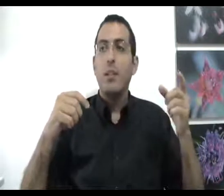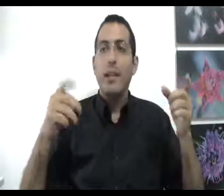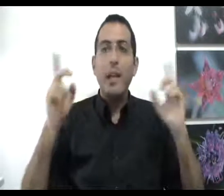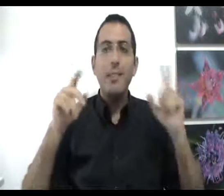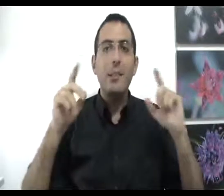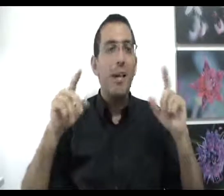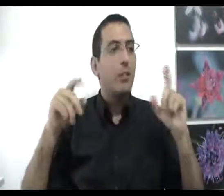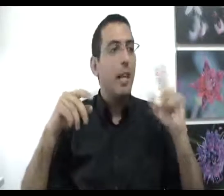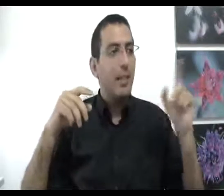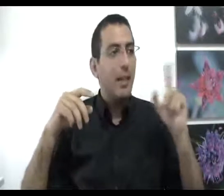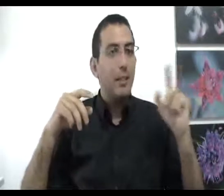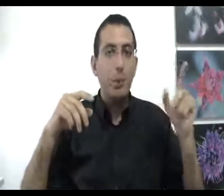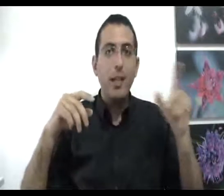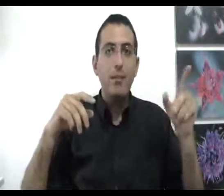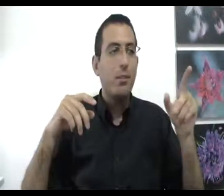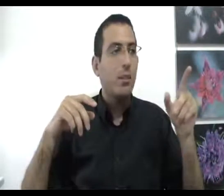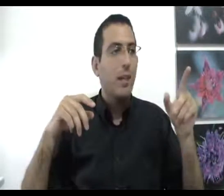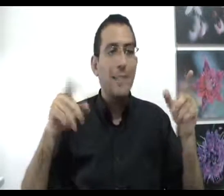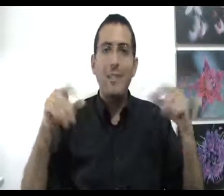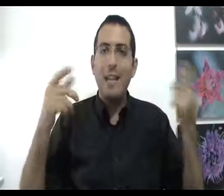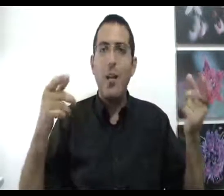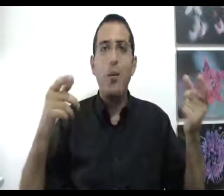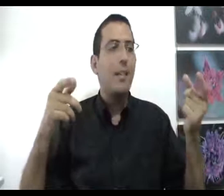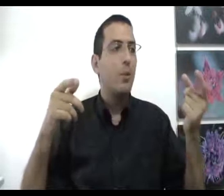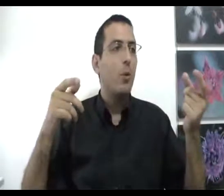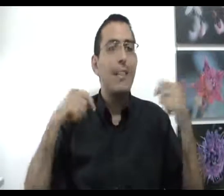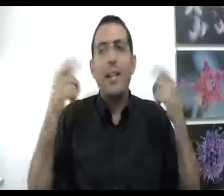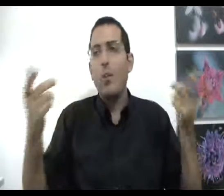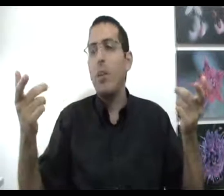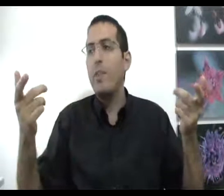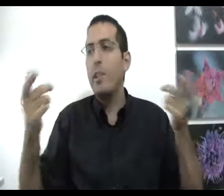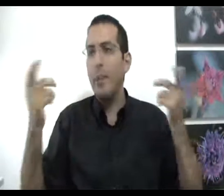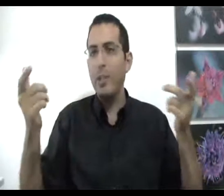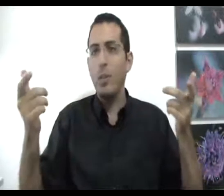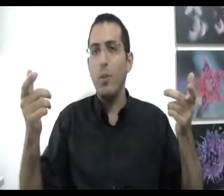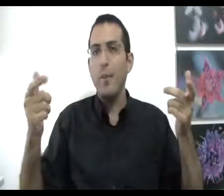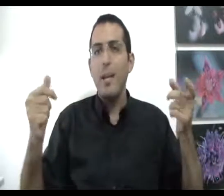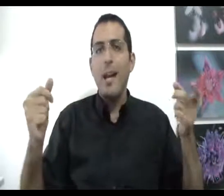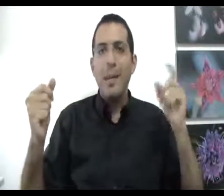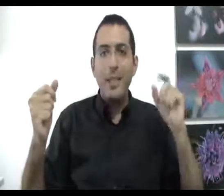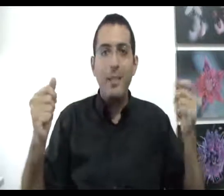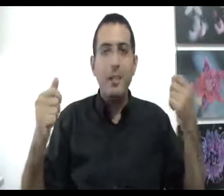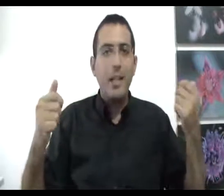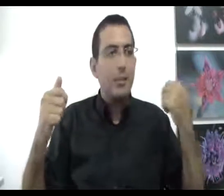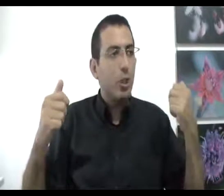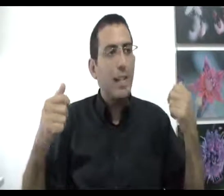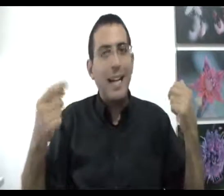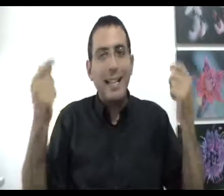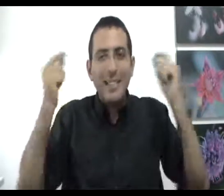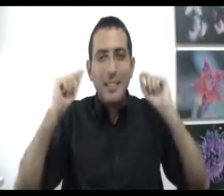ואם הסיבה הזאת נראית לך טיפשית, אז אתה עדיין לא יכול לעזור לו, כי אתה עדיין לא יכול לחוות את הפחד שלו. הבן אדם צריך לנסות להכניס את